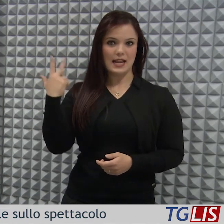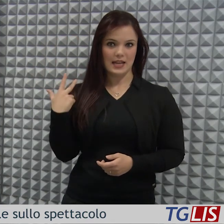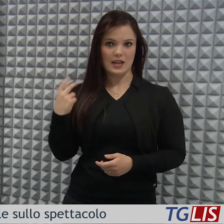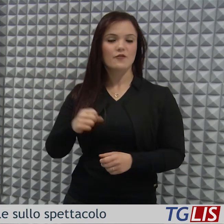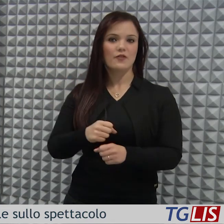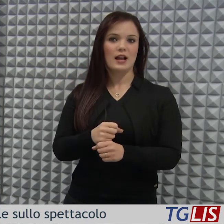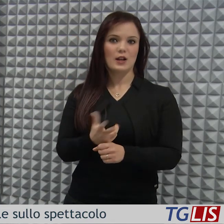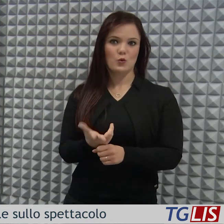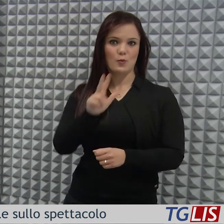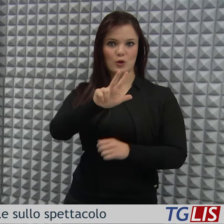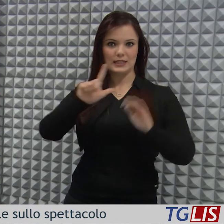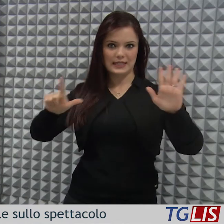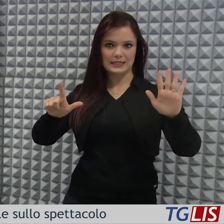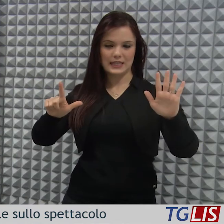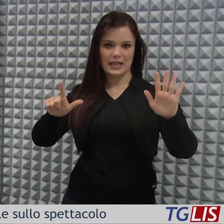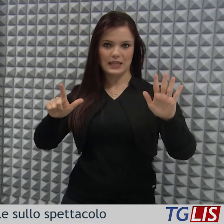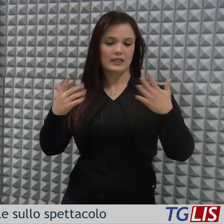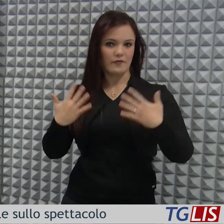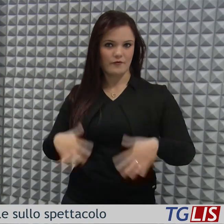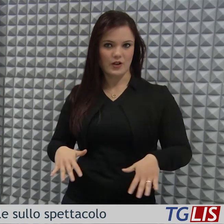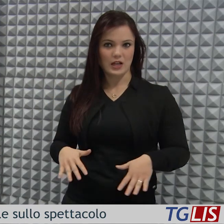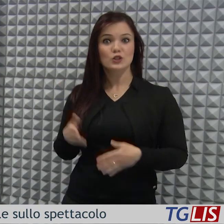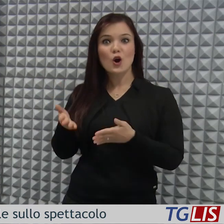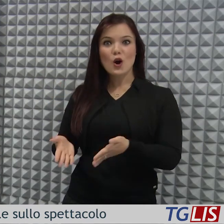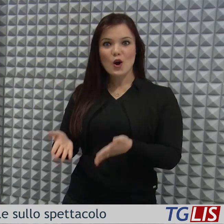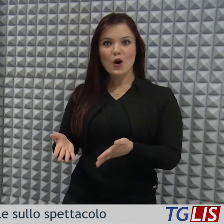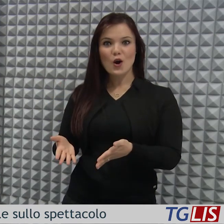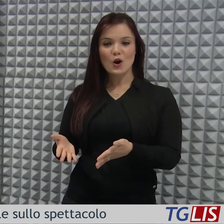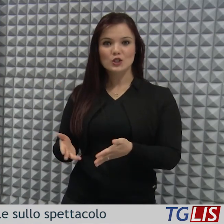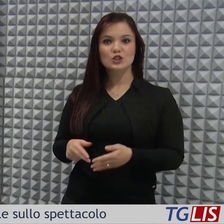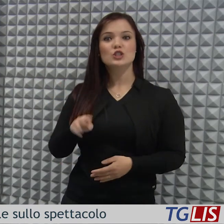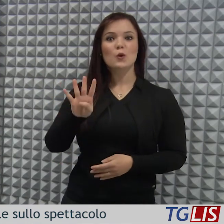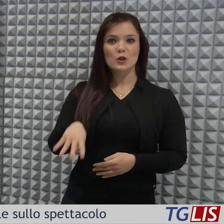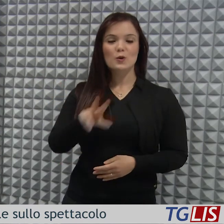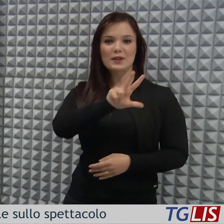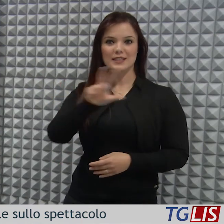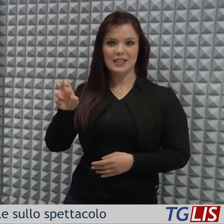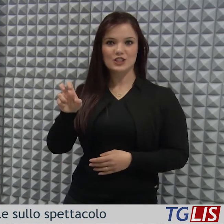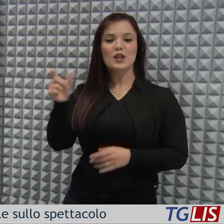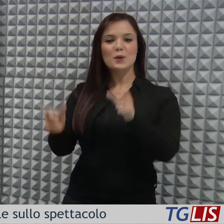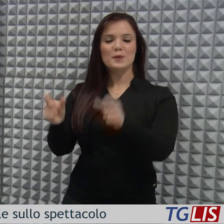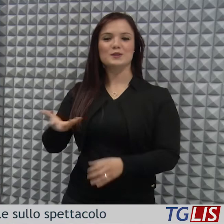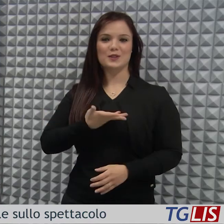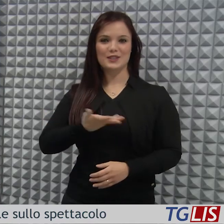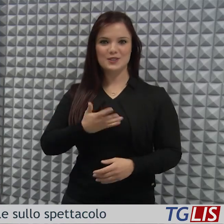anni dalla legge 37, possiamo contare su 4.300 unità.